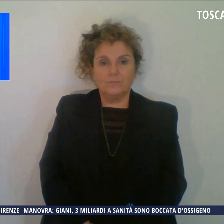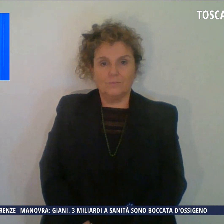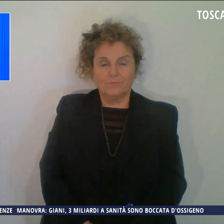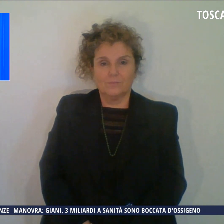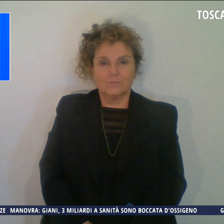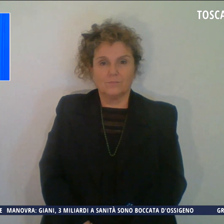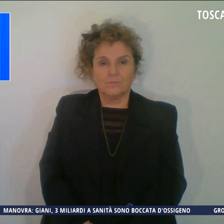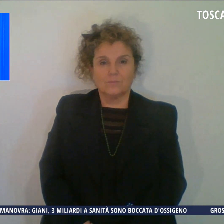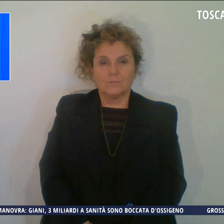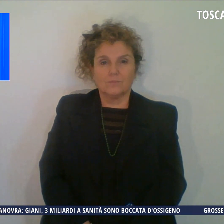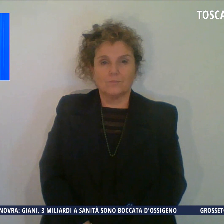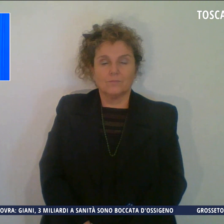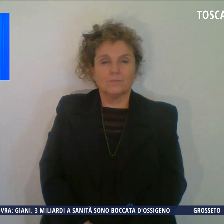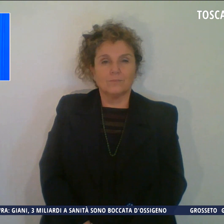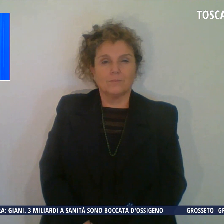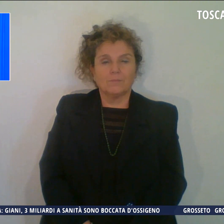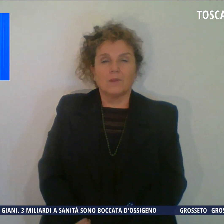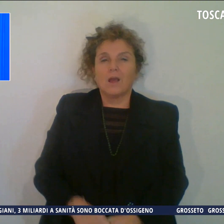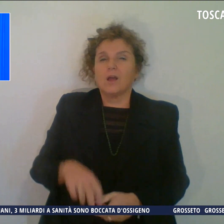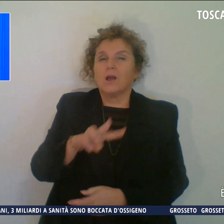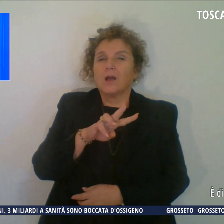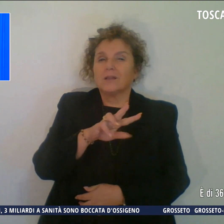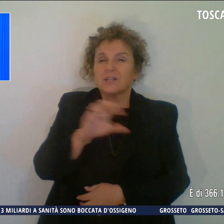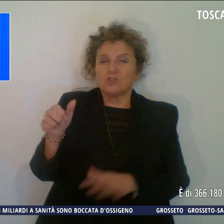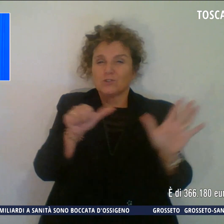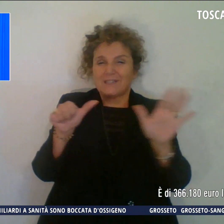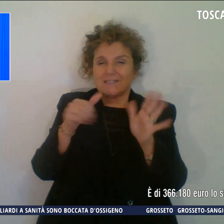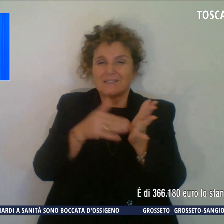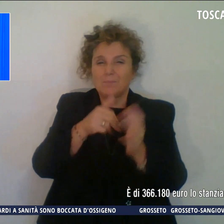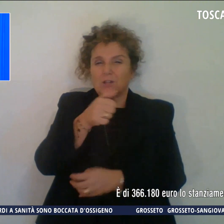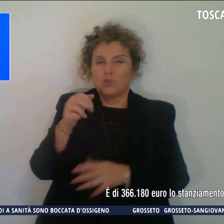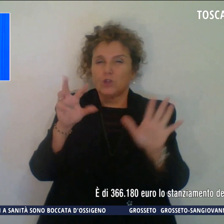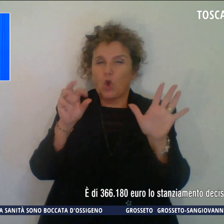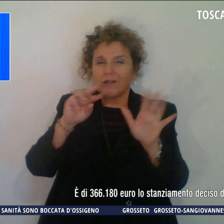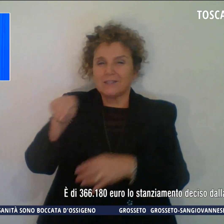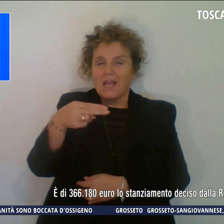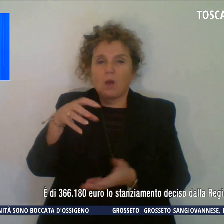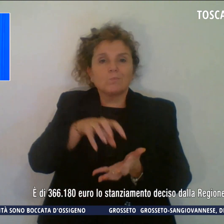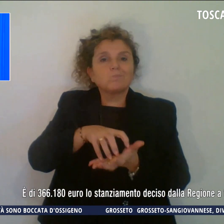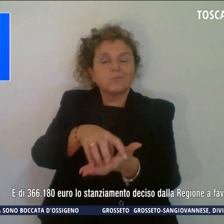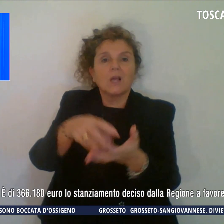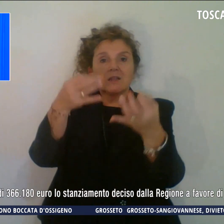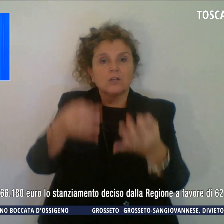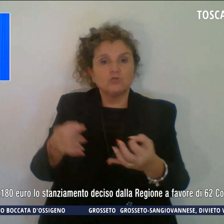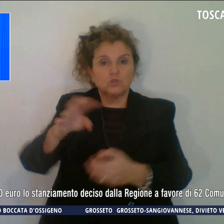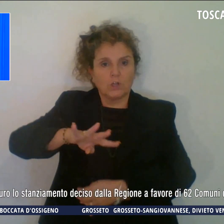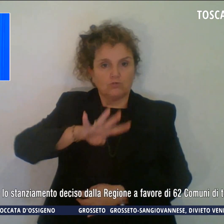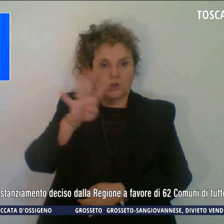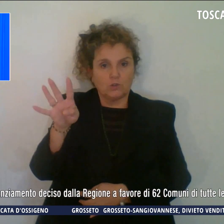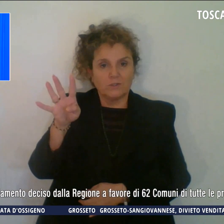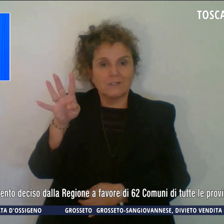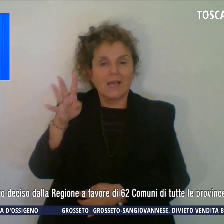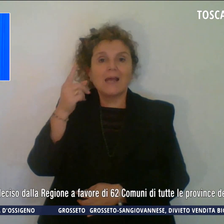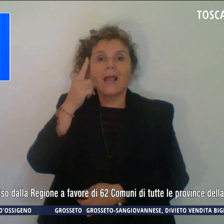È di 366 mila 180 euro lo stanziamento deciso dalla Regione a favore di